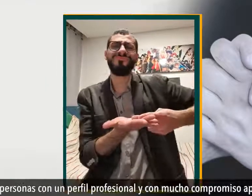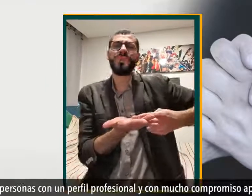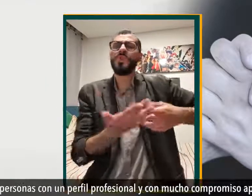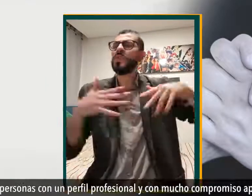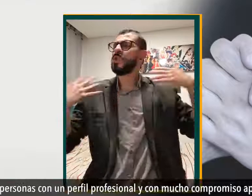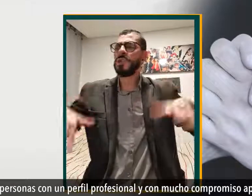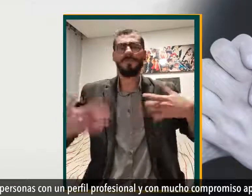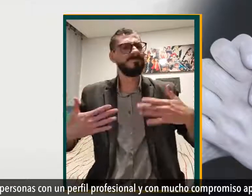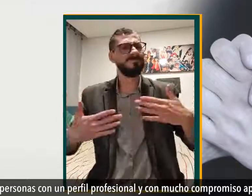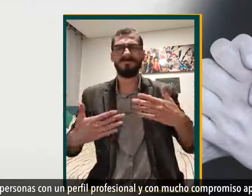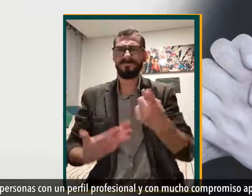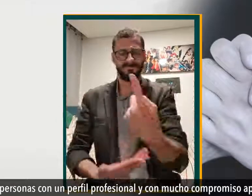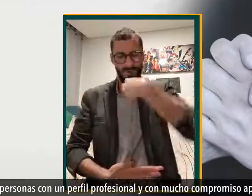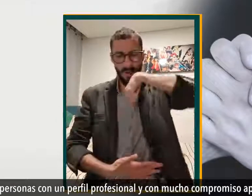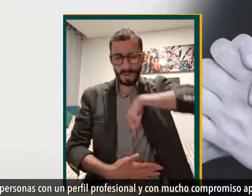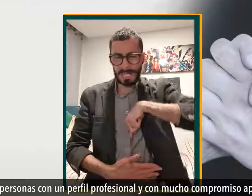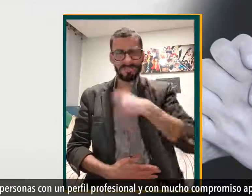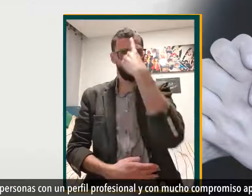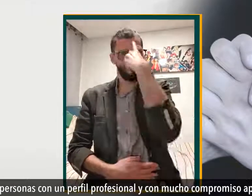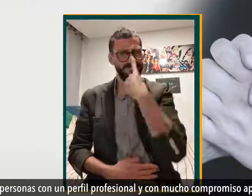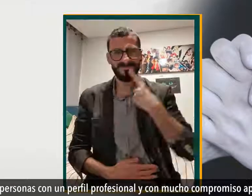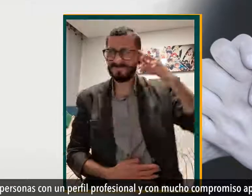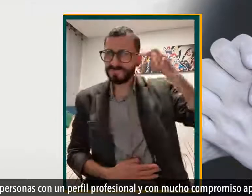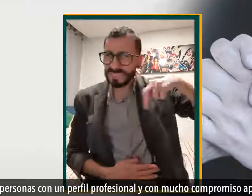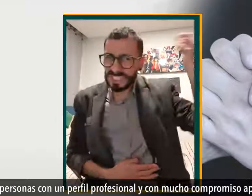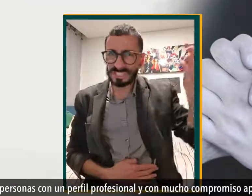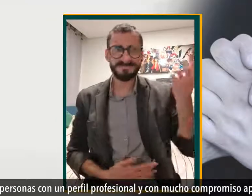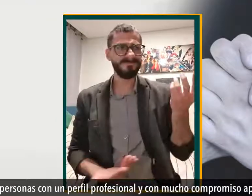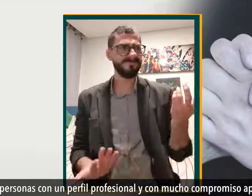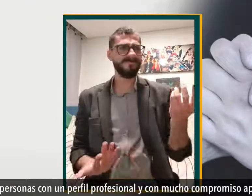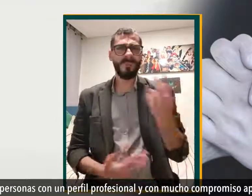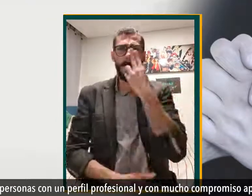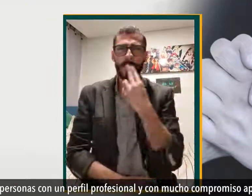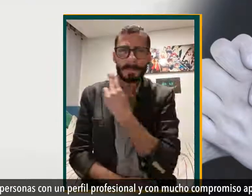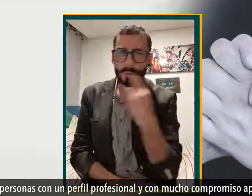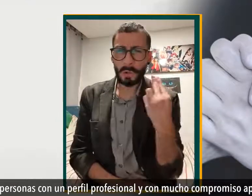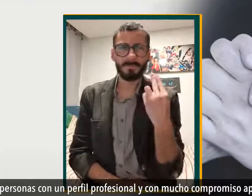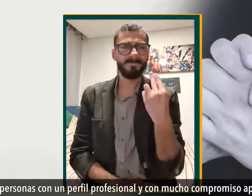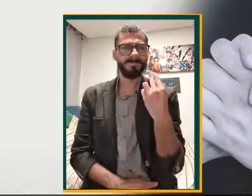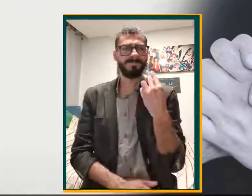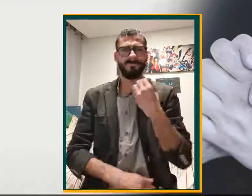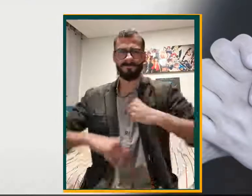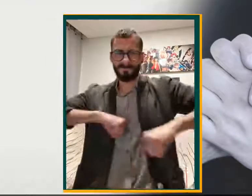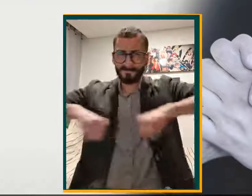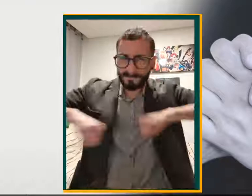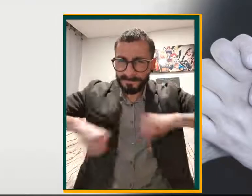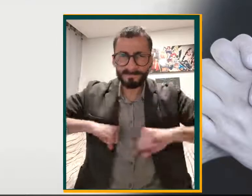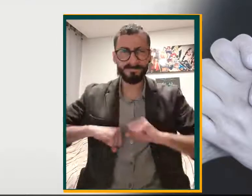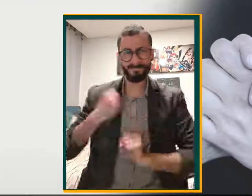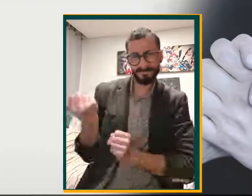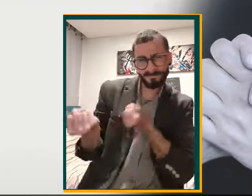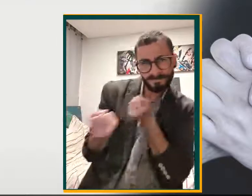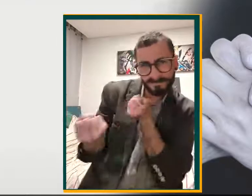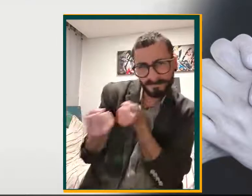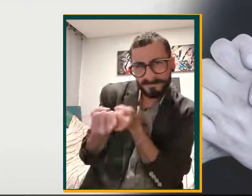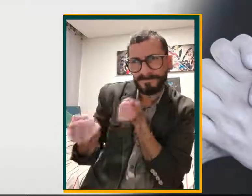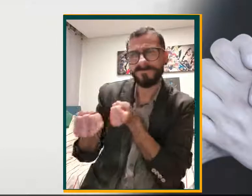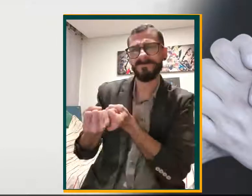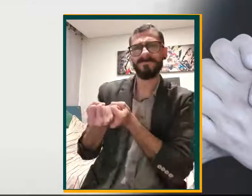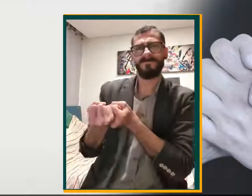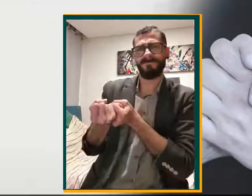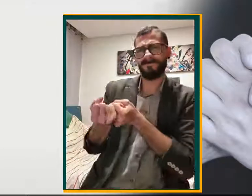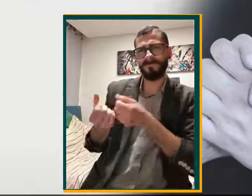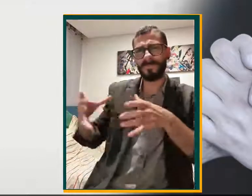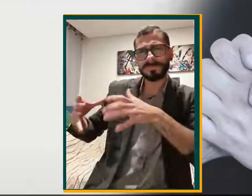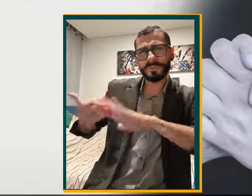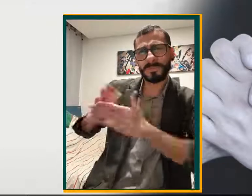Son personas con un perfil profesional y con mucho compromiso apoyan a la comunidad sorda. Ellos tienen mucho conocimiento sobre la cultura.